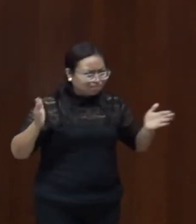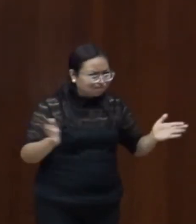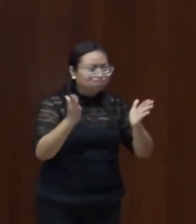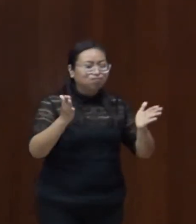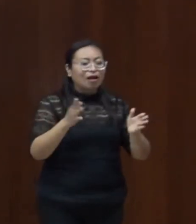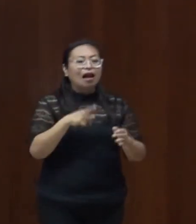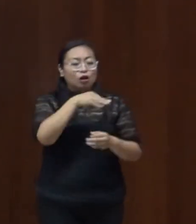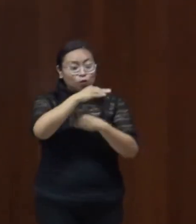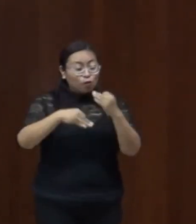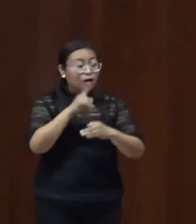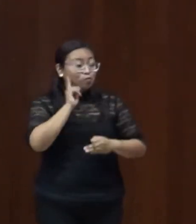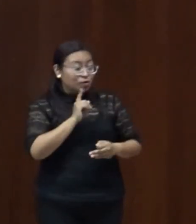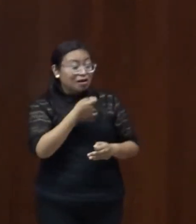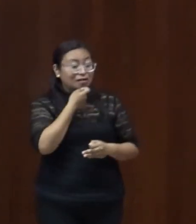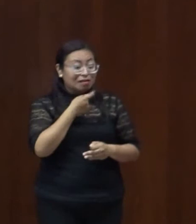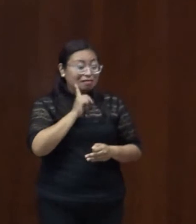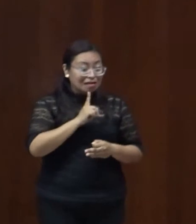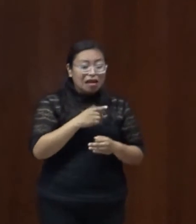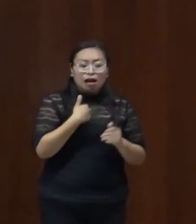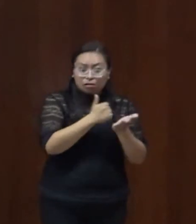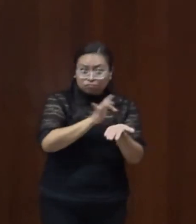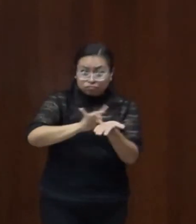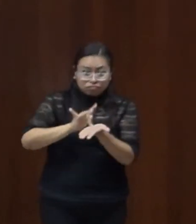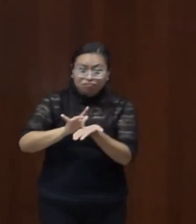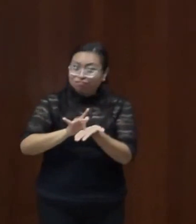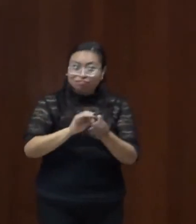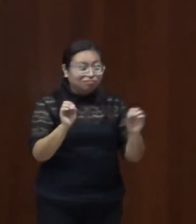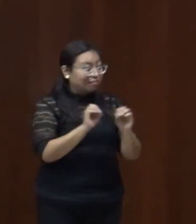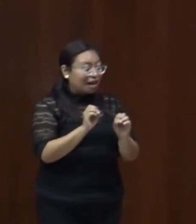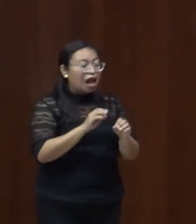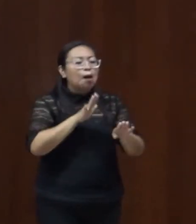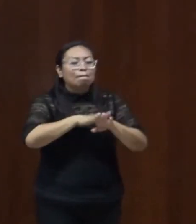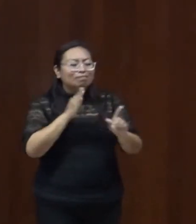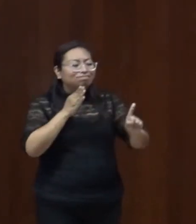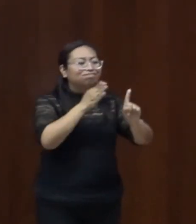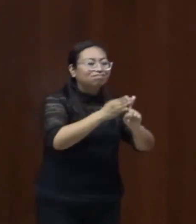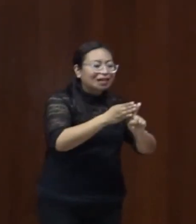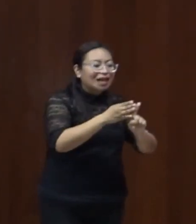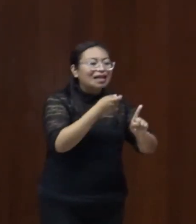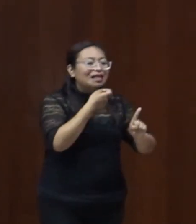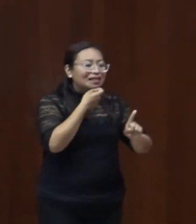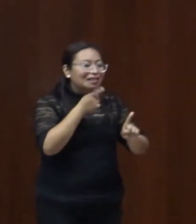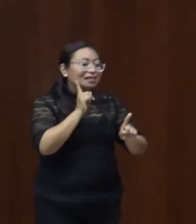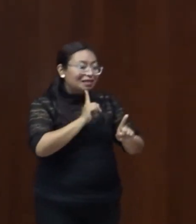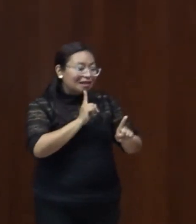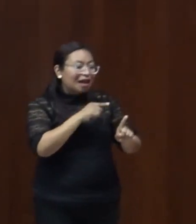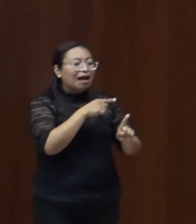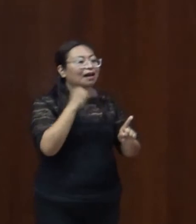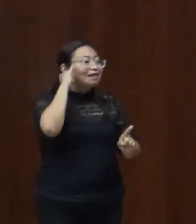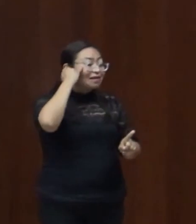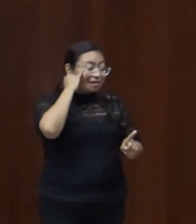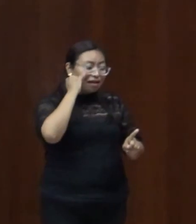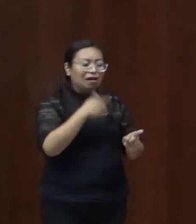discapacidad, en particular a las mujeres y a las niñas indígenas en esta condición para asegurar y